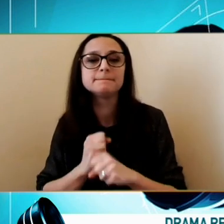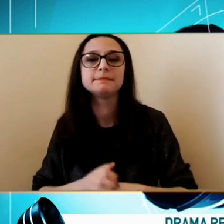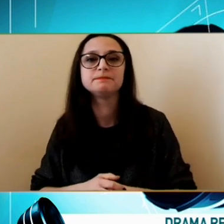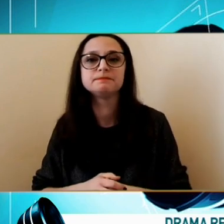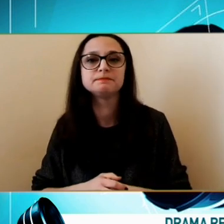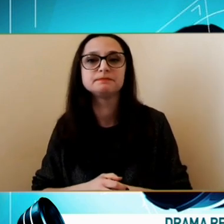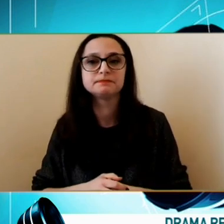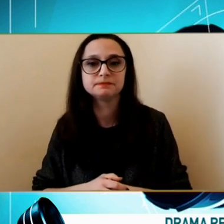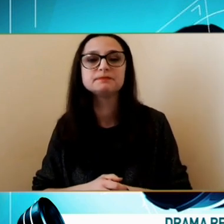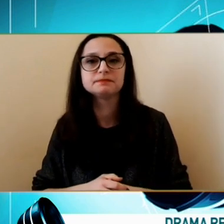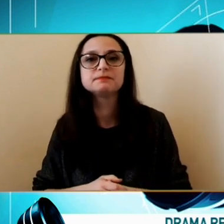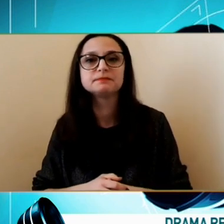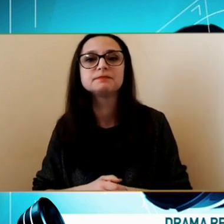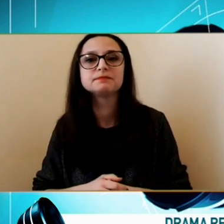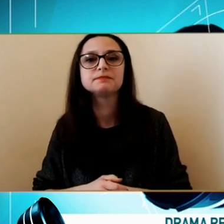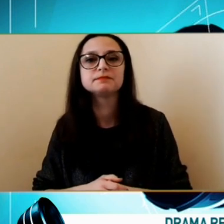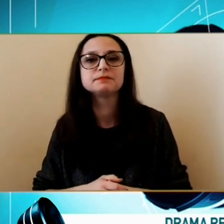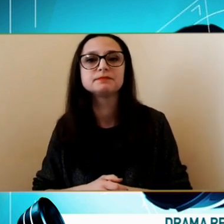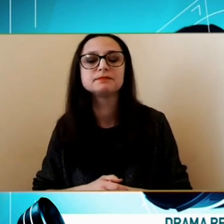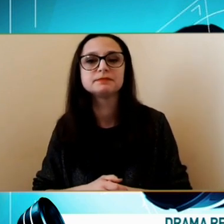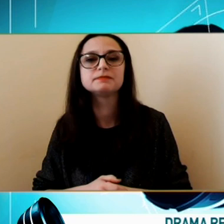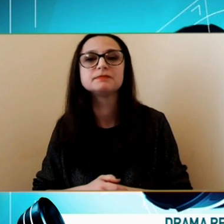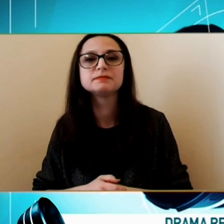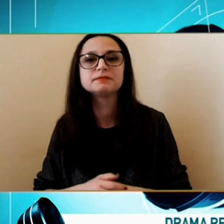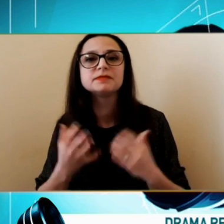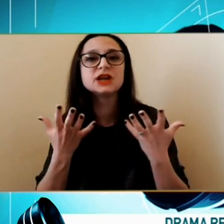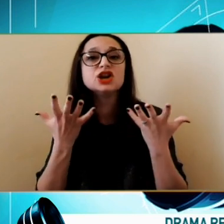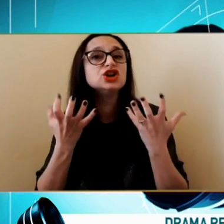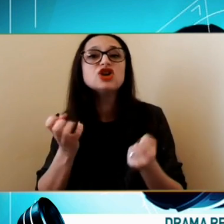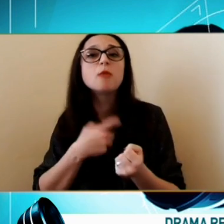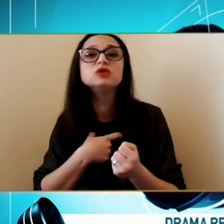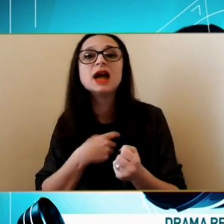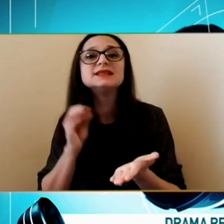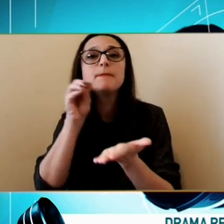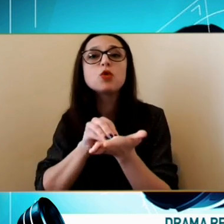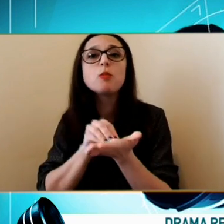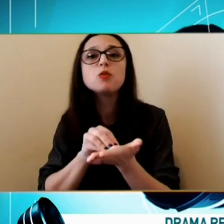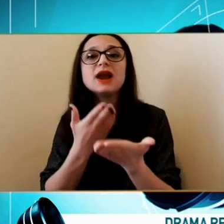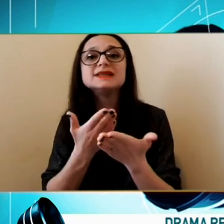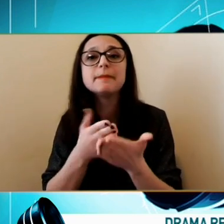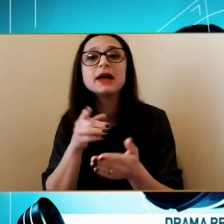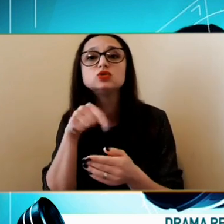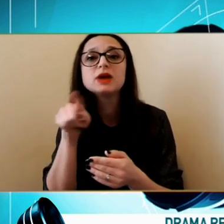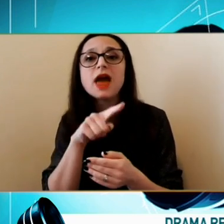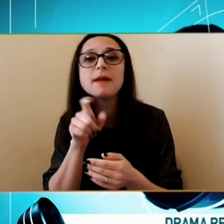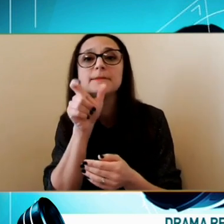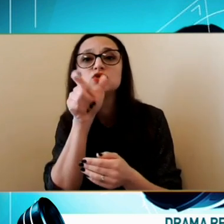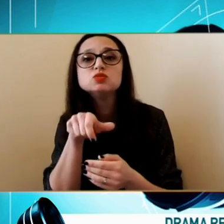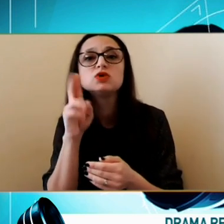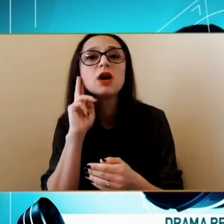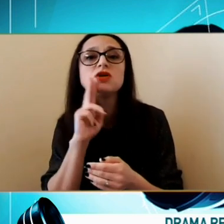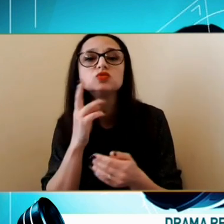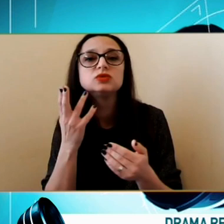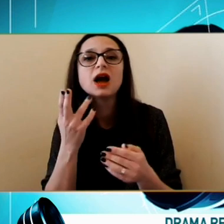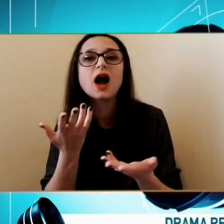Și atunci Ce puteți Ce puteți să le propuneți Ce puteți să le spuneți Cum puteți să îi sfătuiți